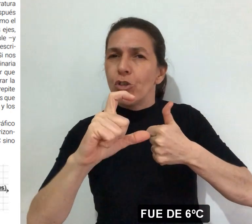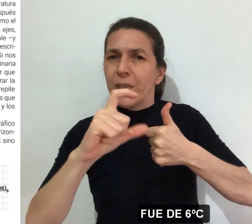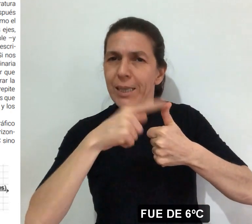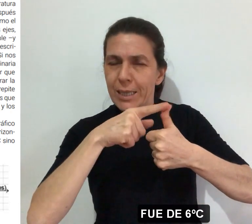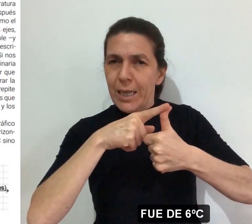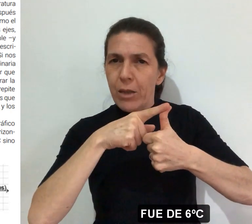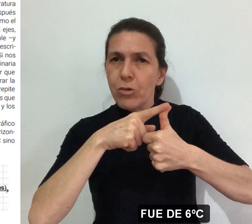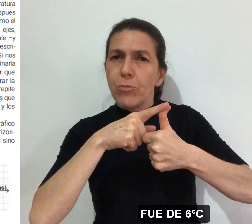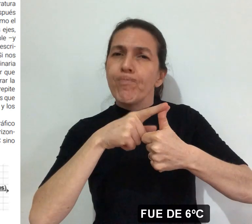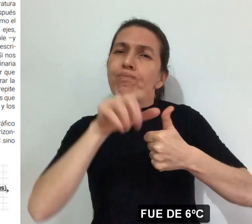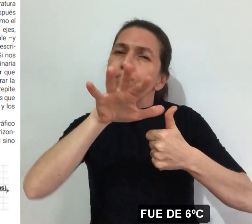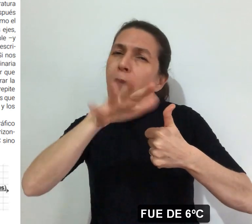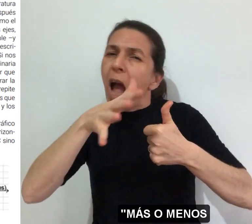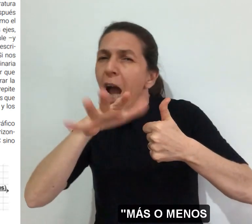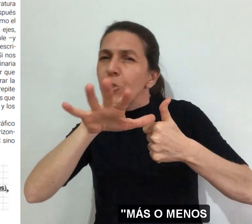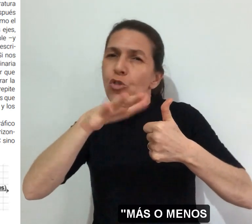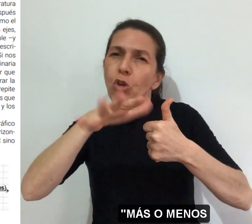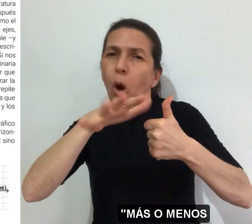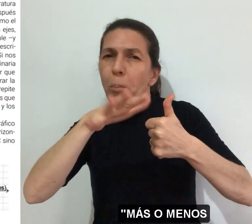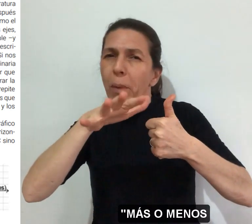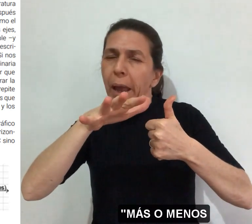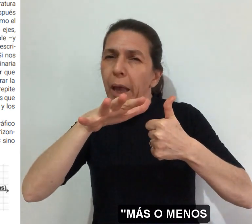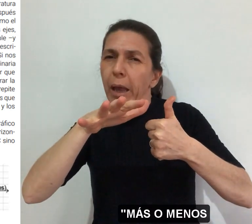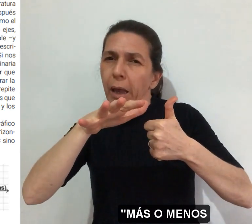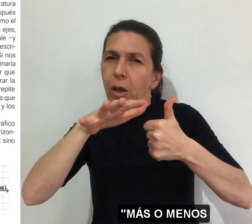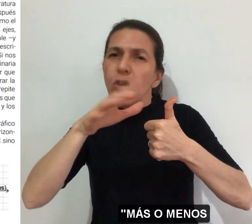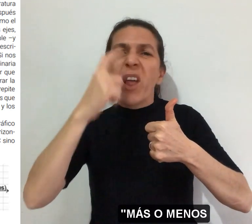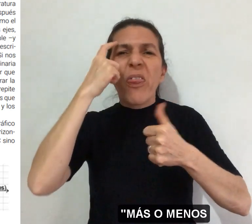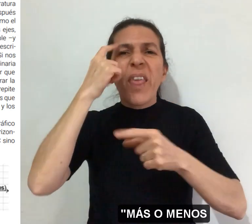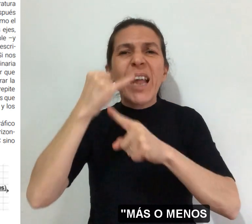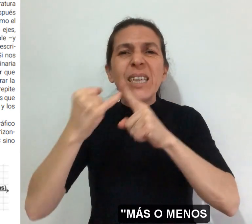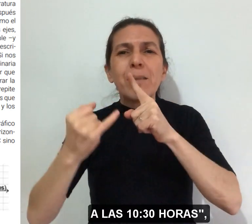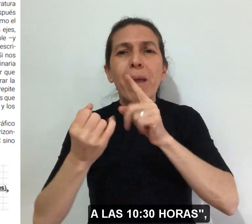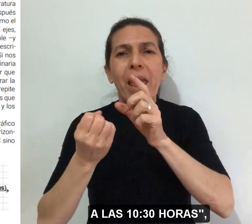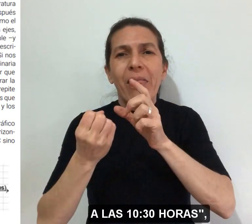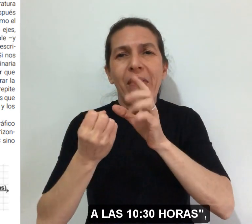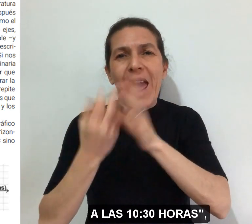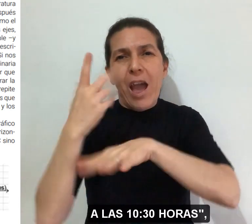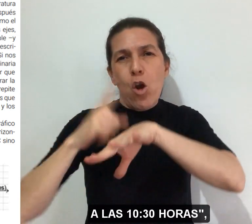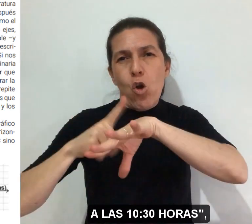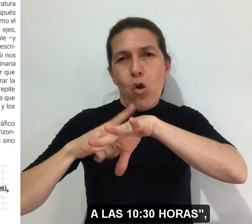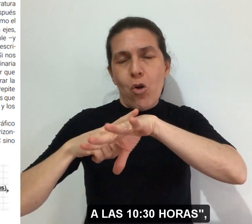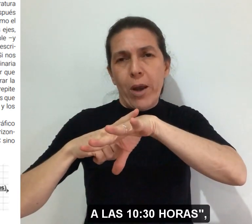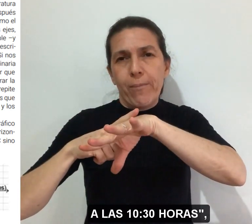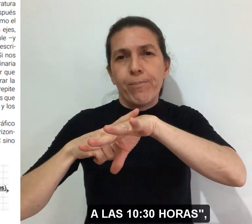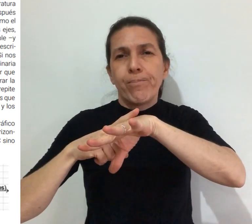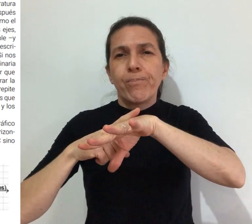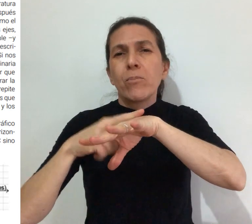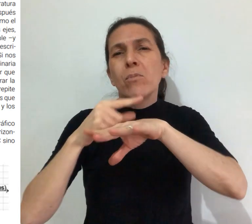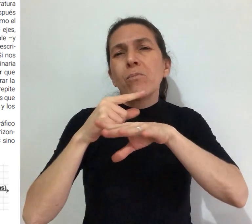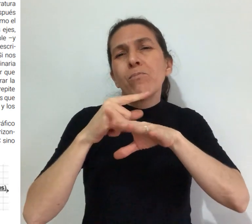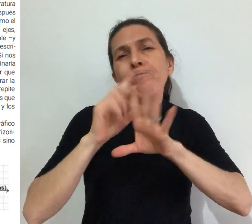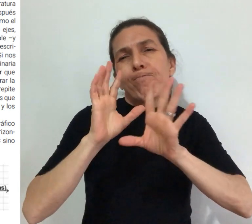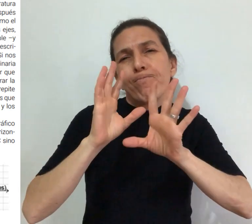6 grados centígrados, más o menos a las 10.30 horas,